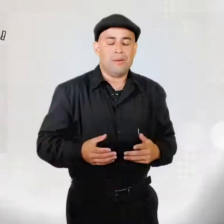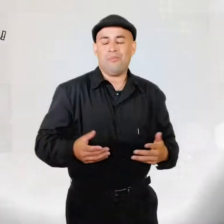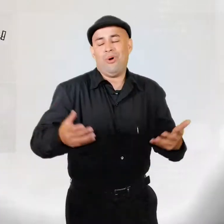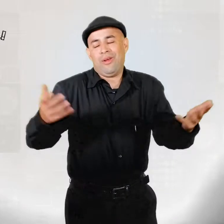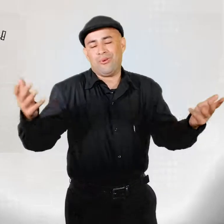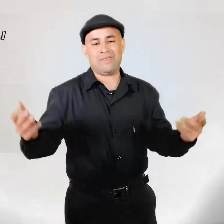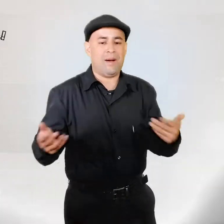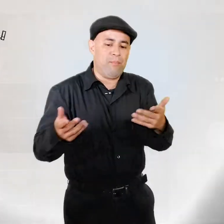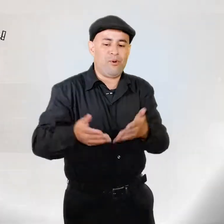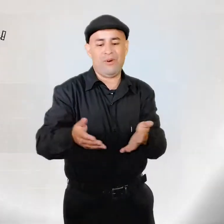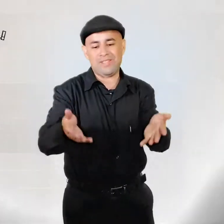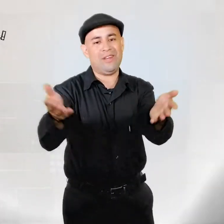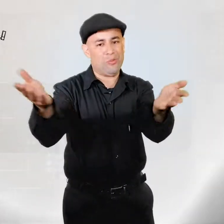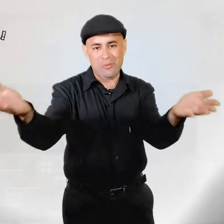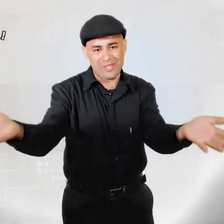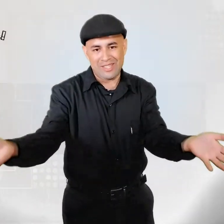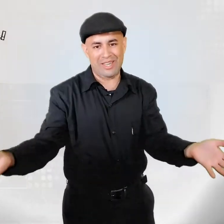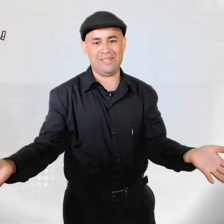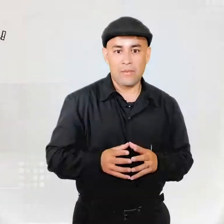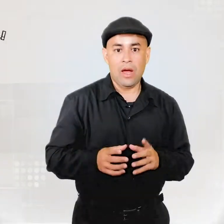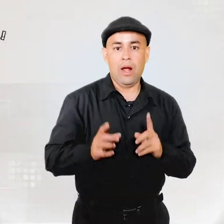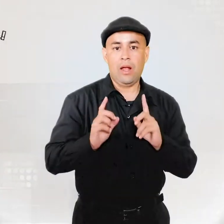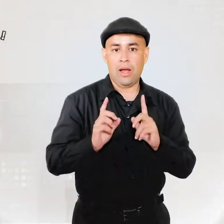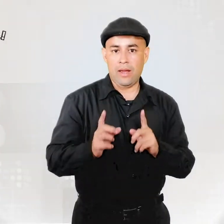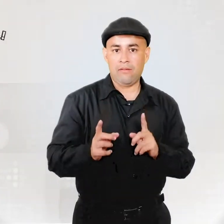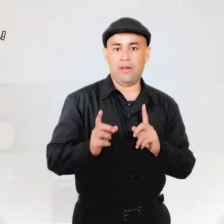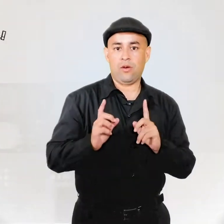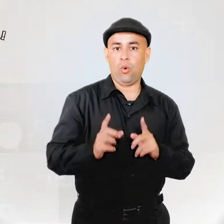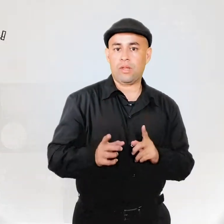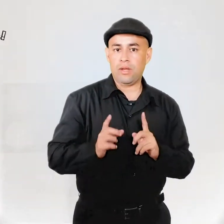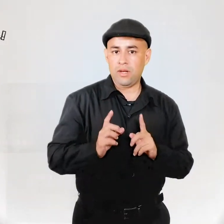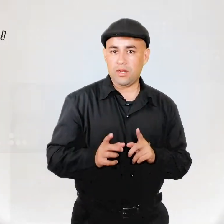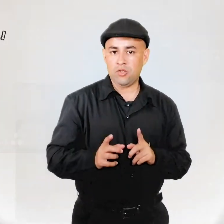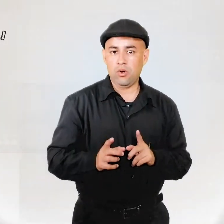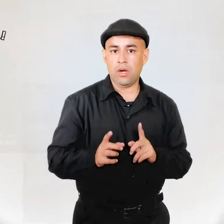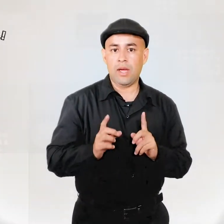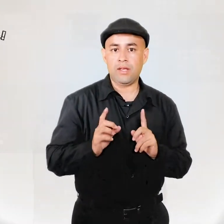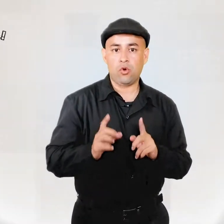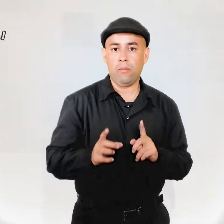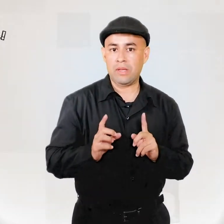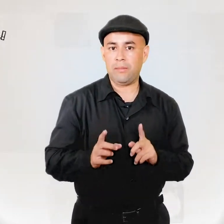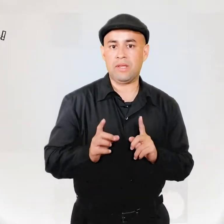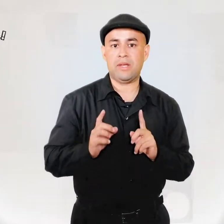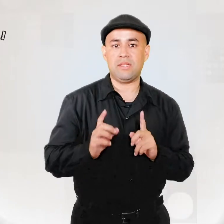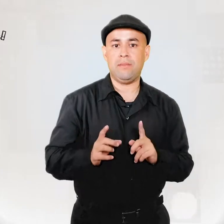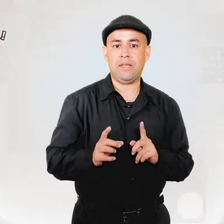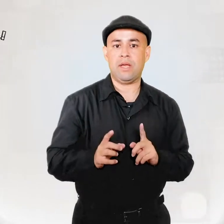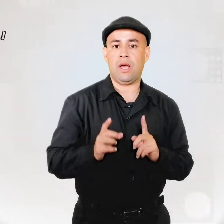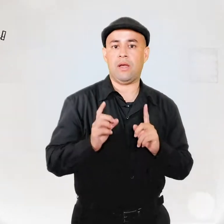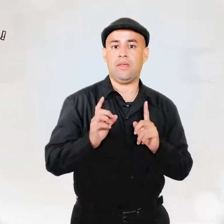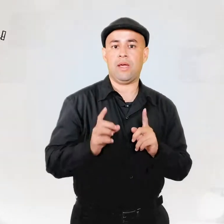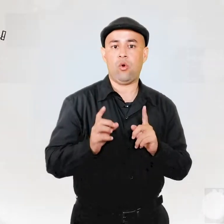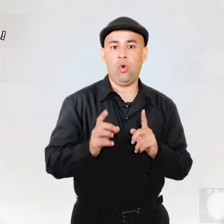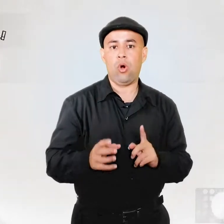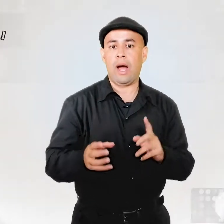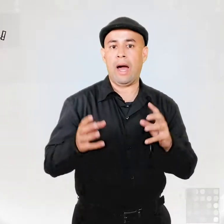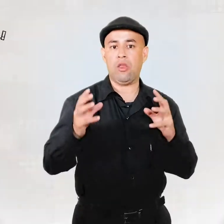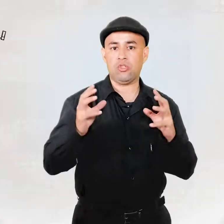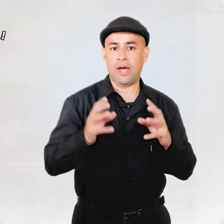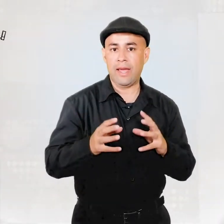Bueno, tampoco es que nos vemos así. La guerra de cuarta generación es completamente asimétrica, ya que coloca a dos